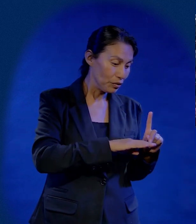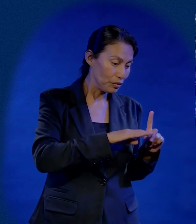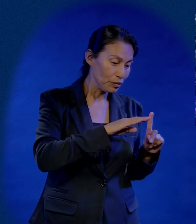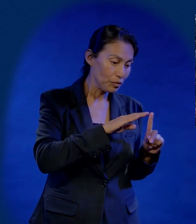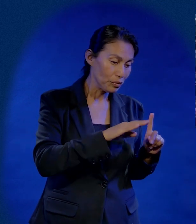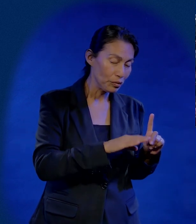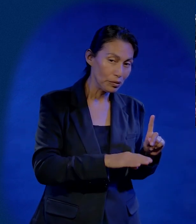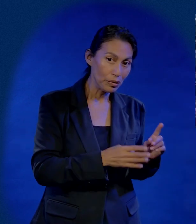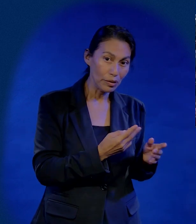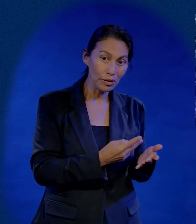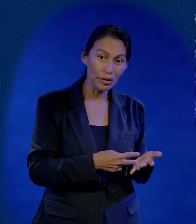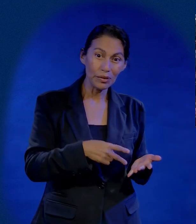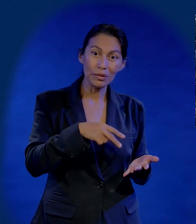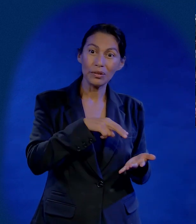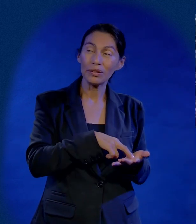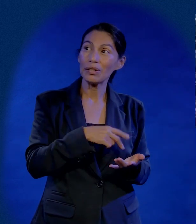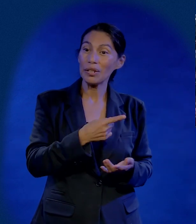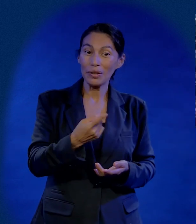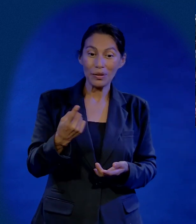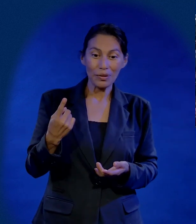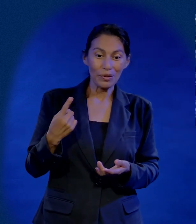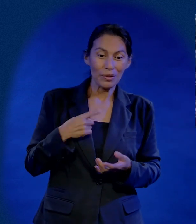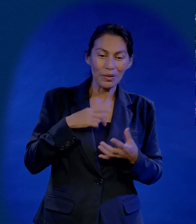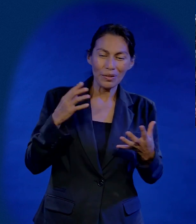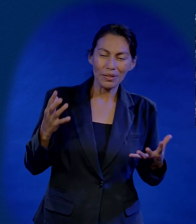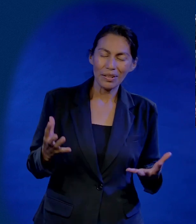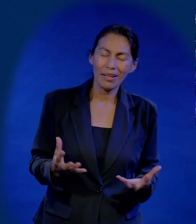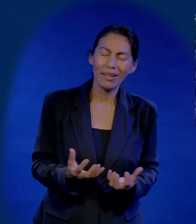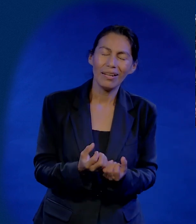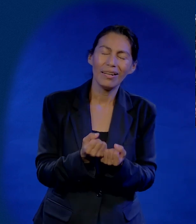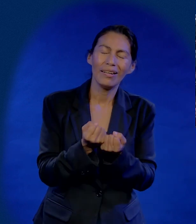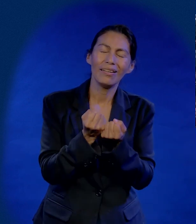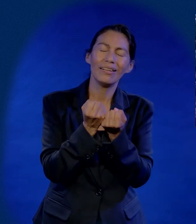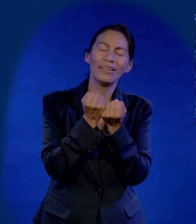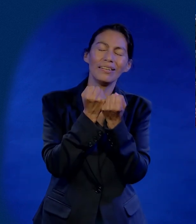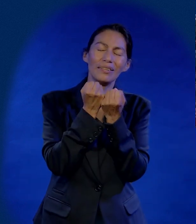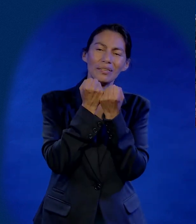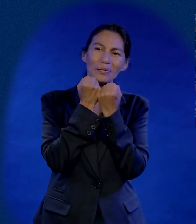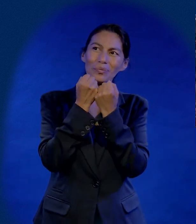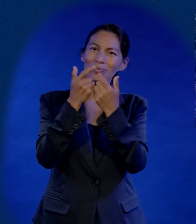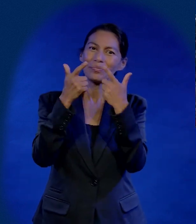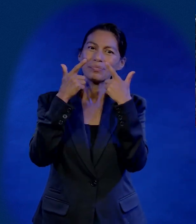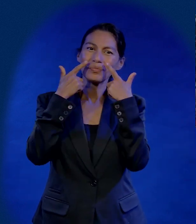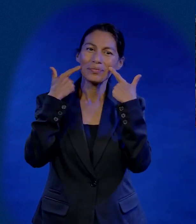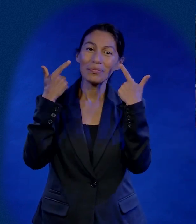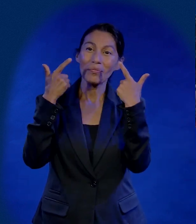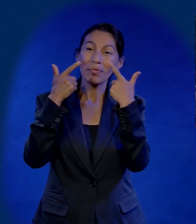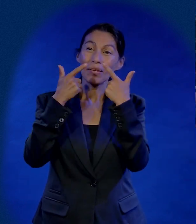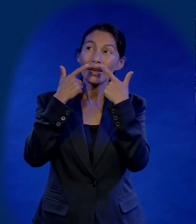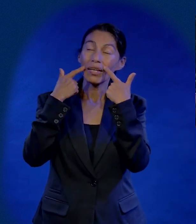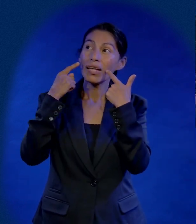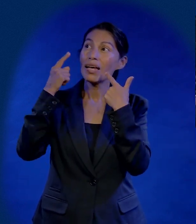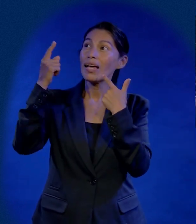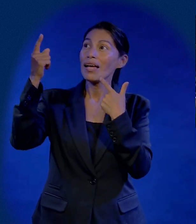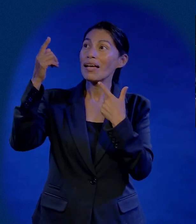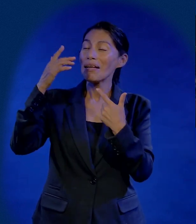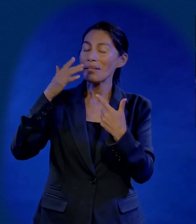por nosotros Quien por morir Y que la